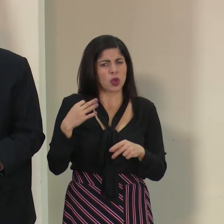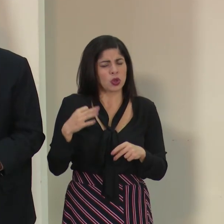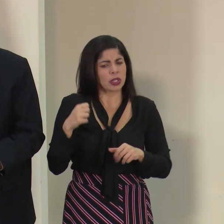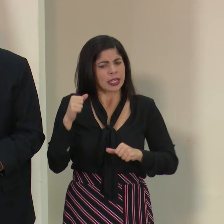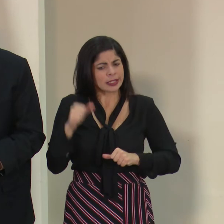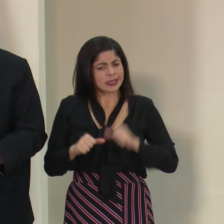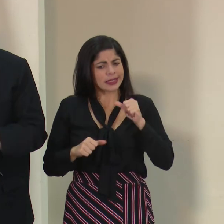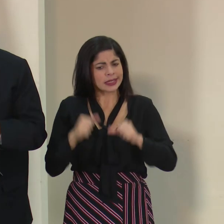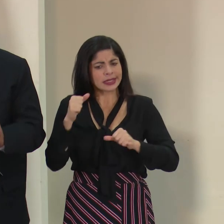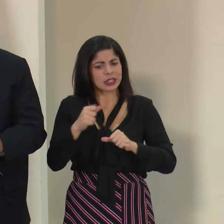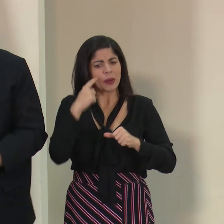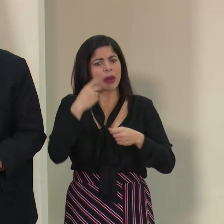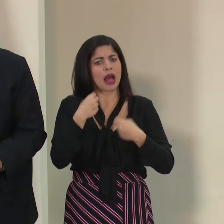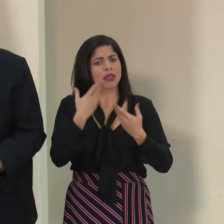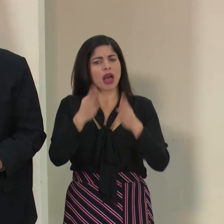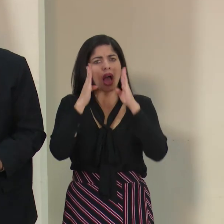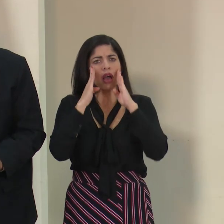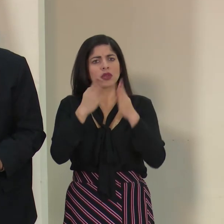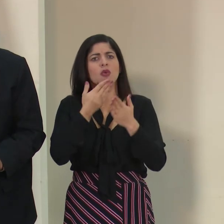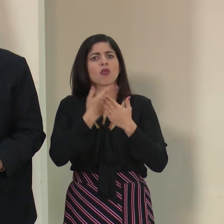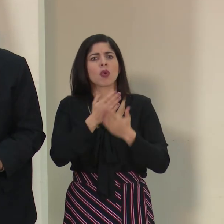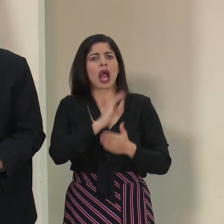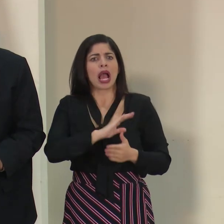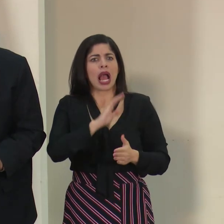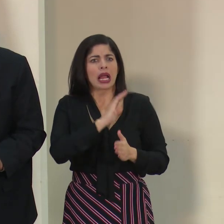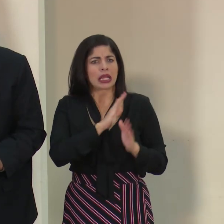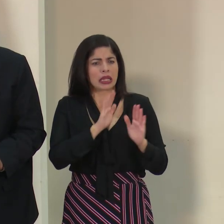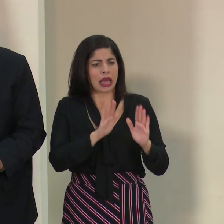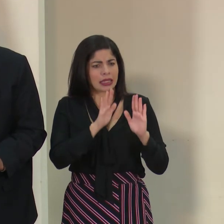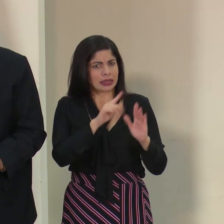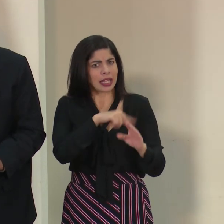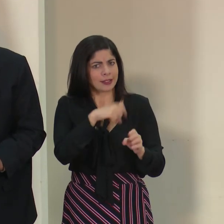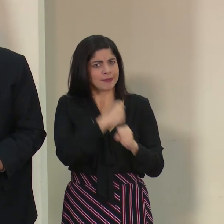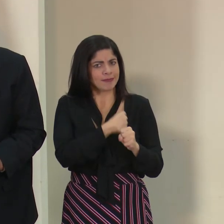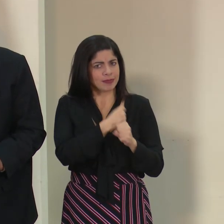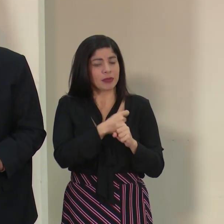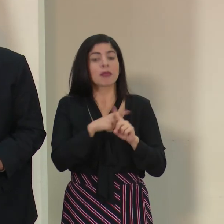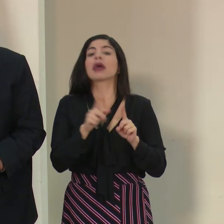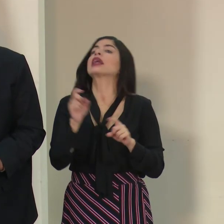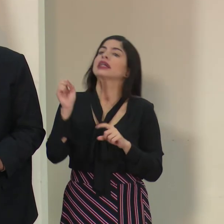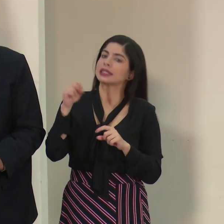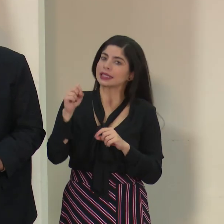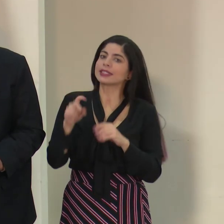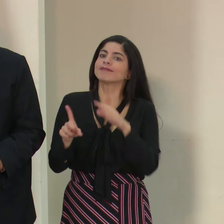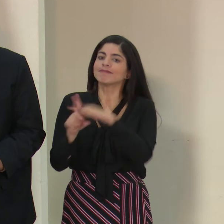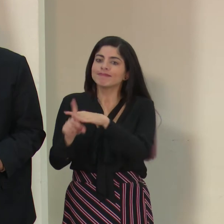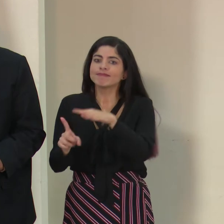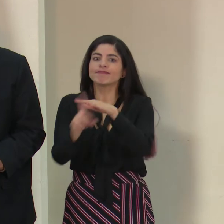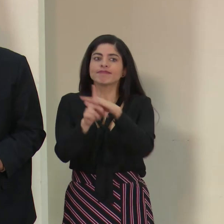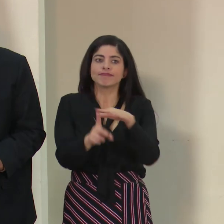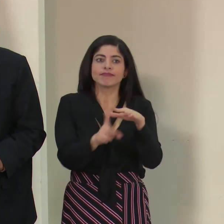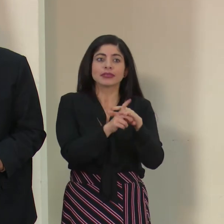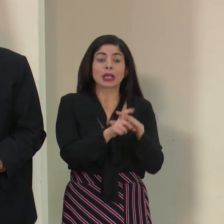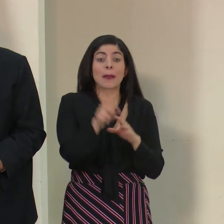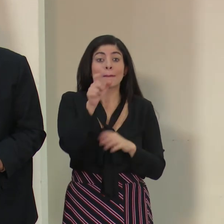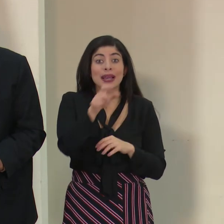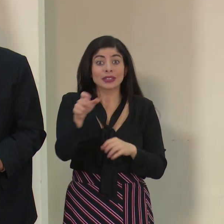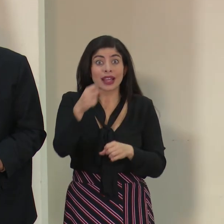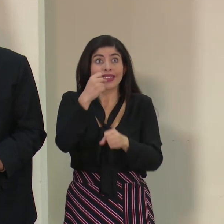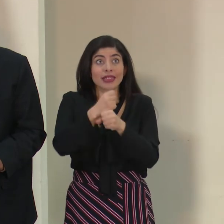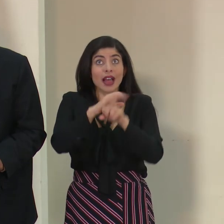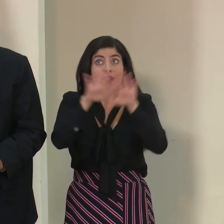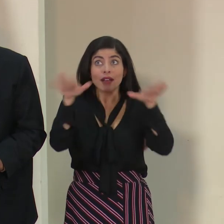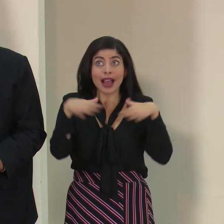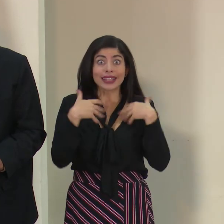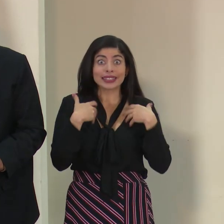esforzándose por dar una calidad de atención espectacular. Efectivamente, han presentado casos donde personal de salud,